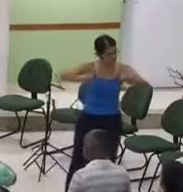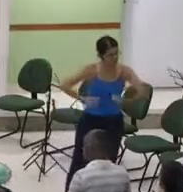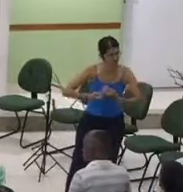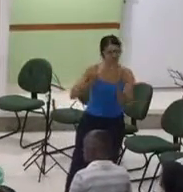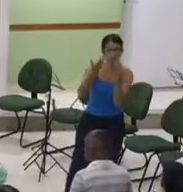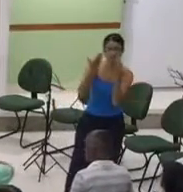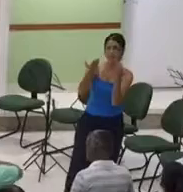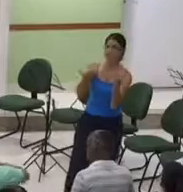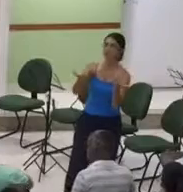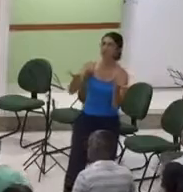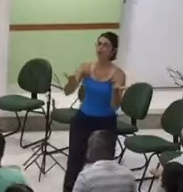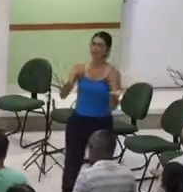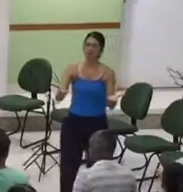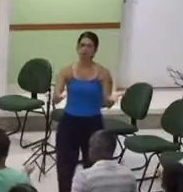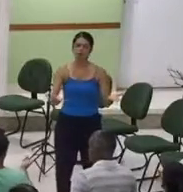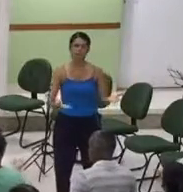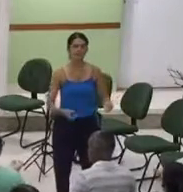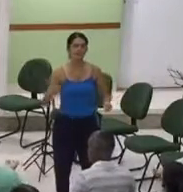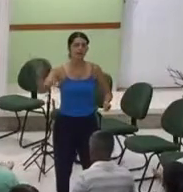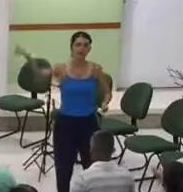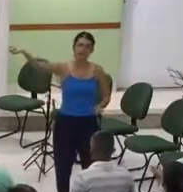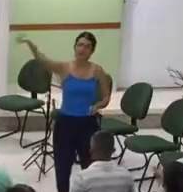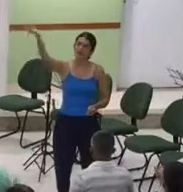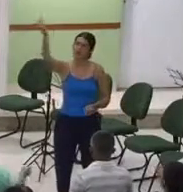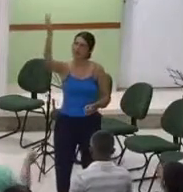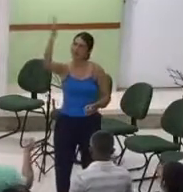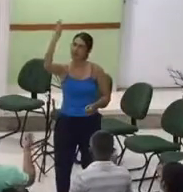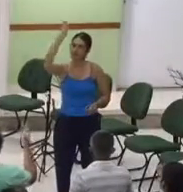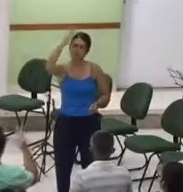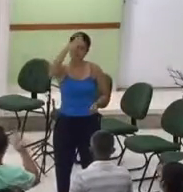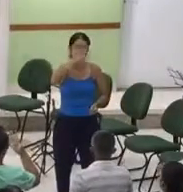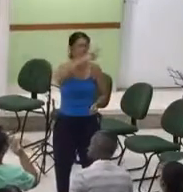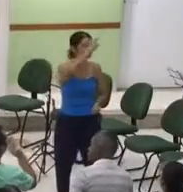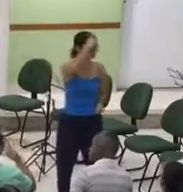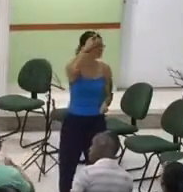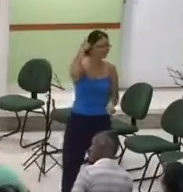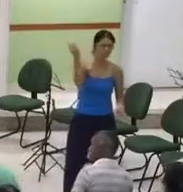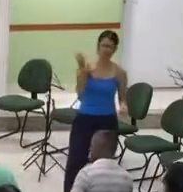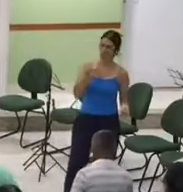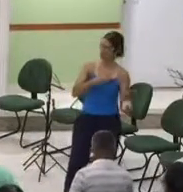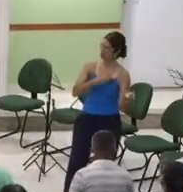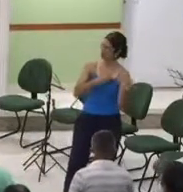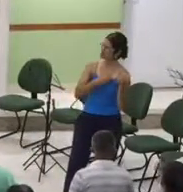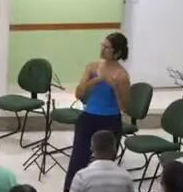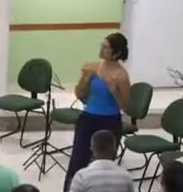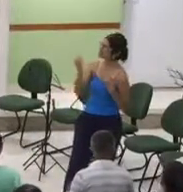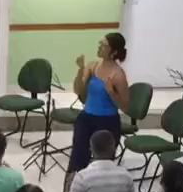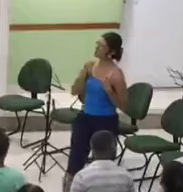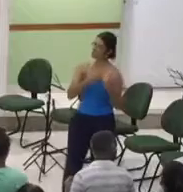A graça aconselha mais de um